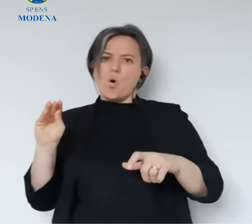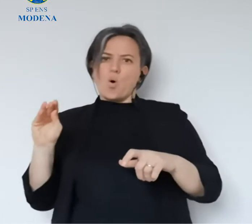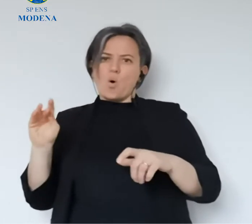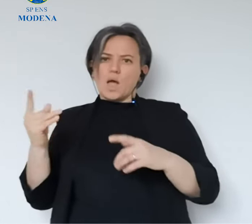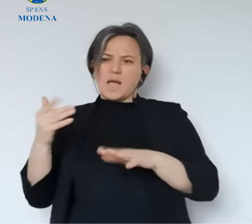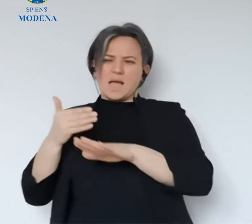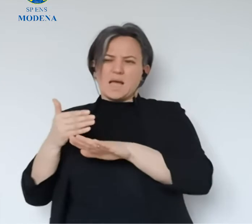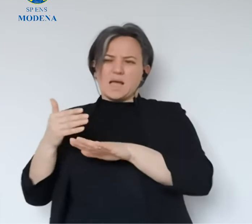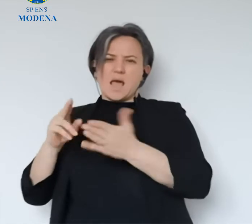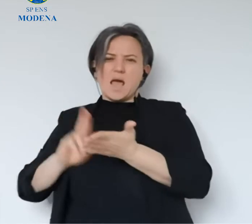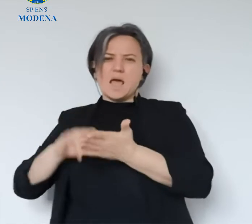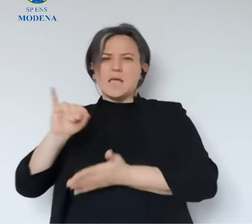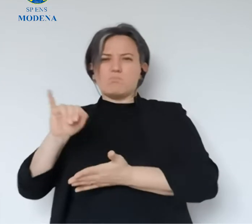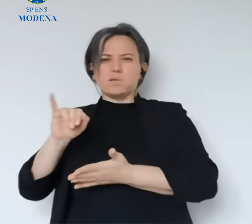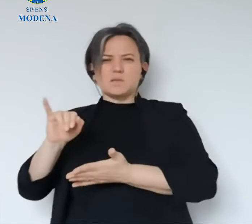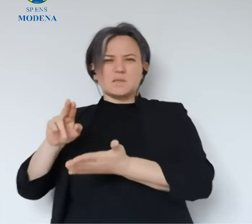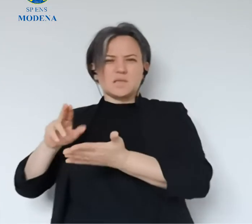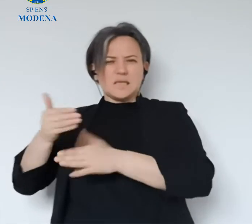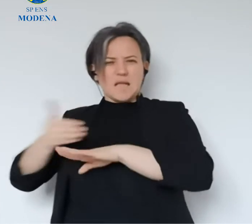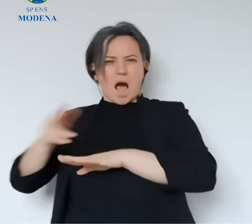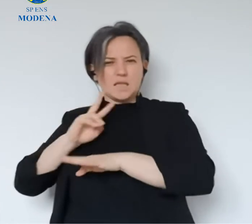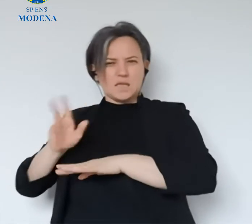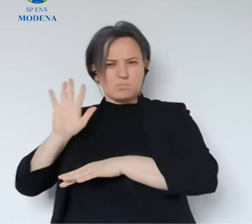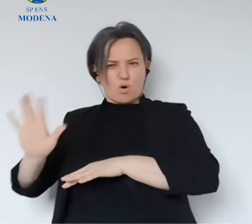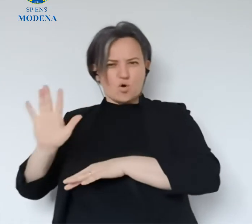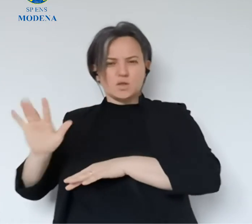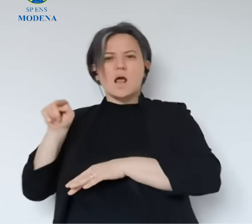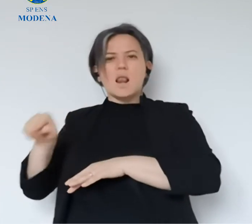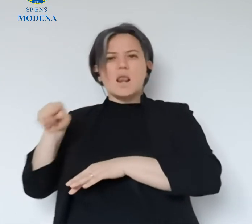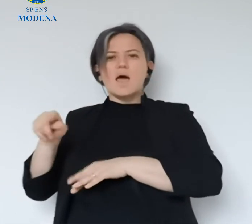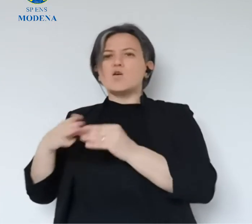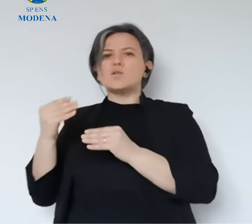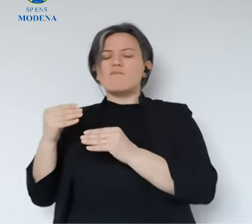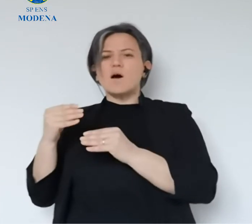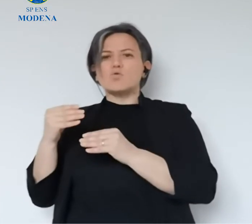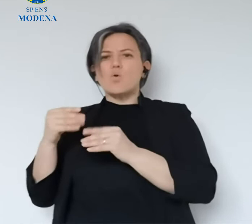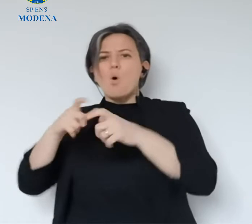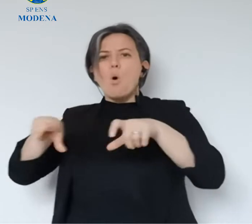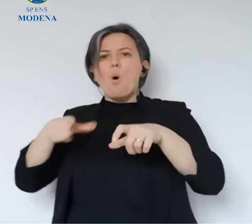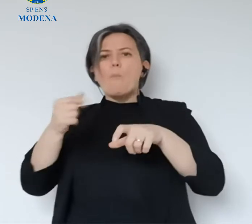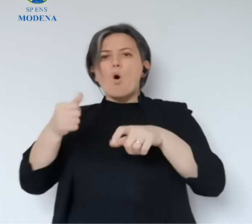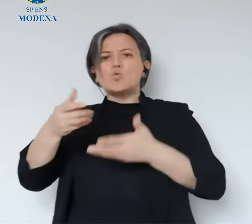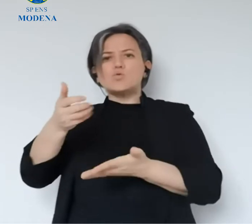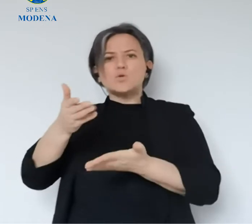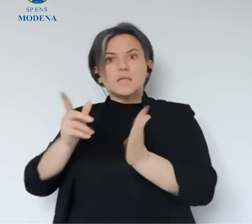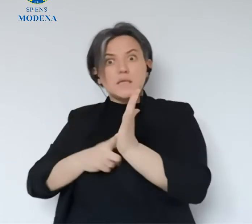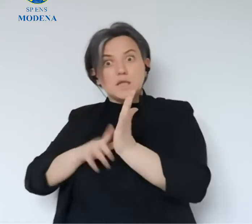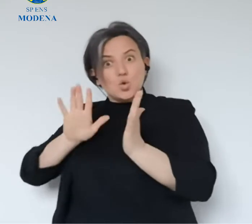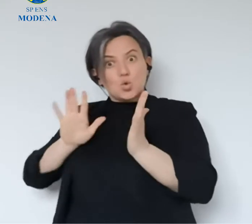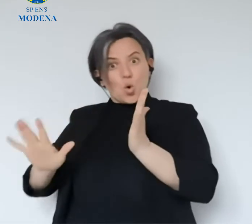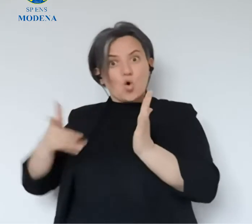dopodiché si è accorta perché c'era un po' di ritardo da parte dell'Inps su una risposta che gli sono stati devoluti 600 euro,